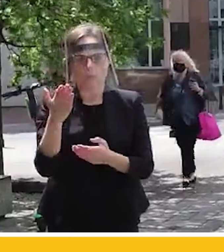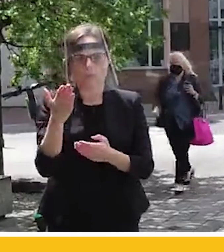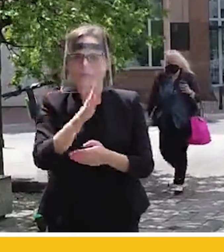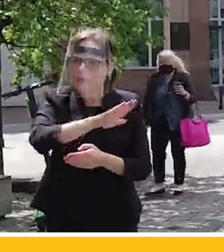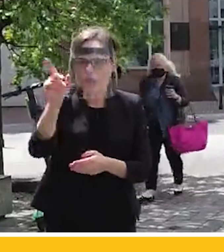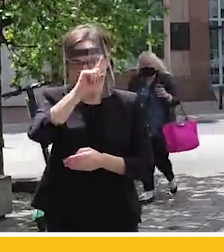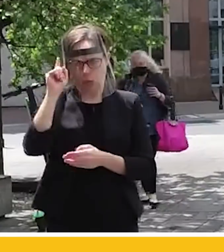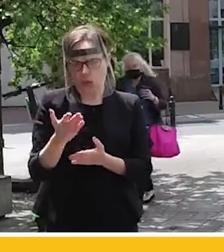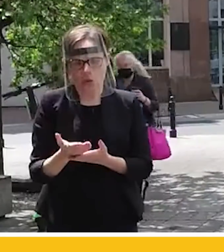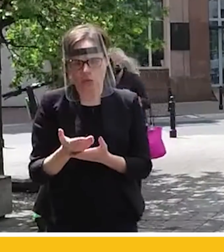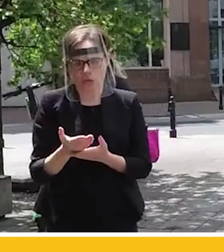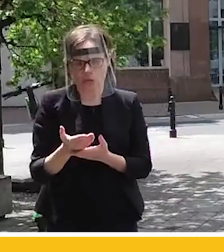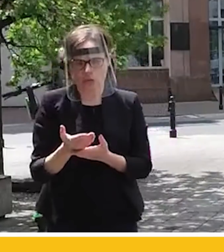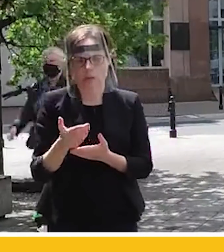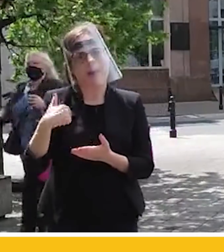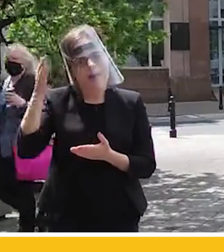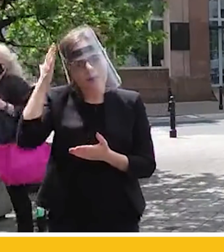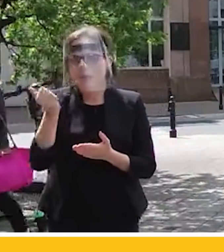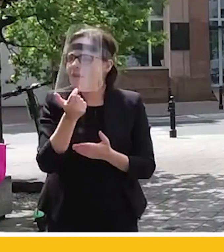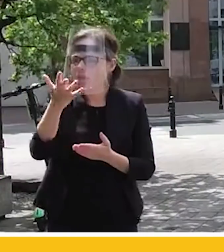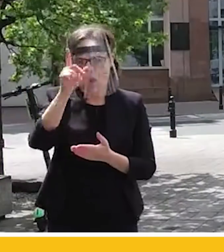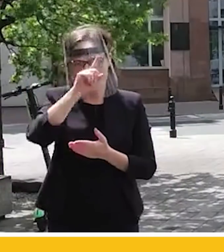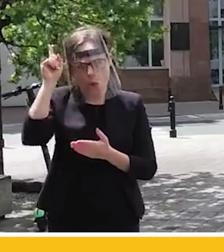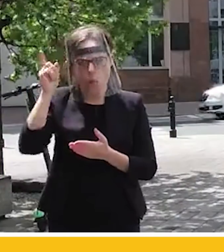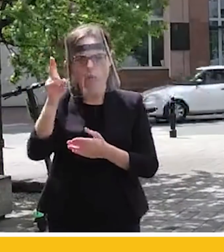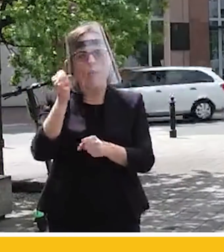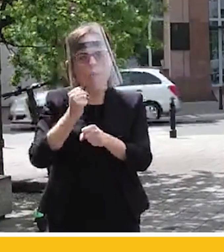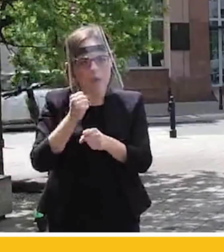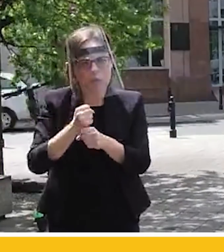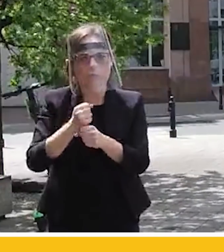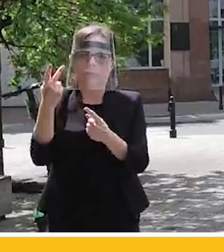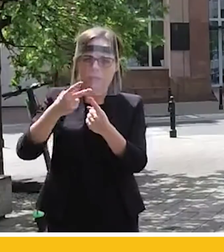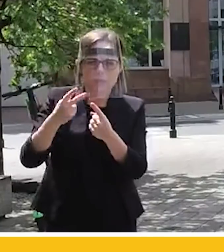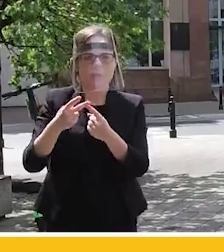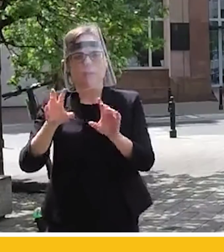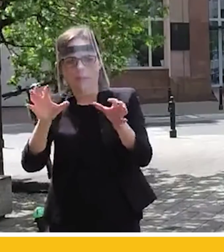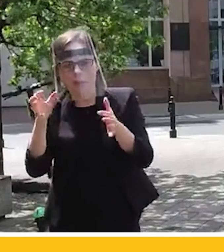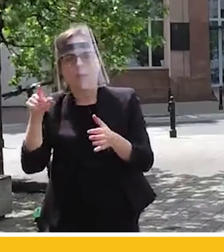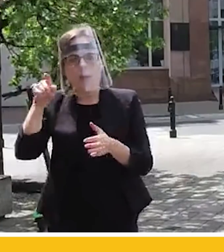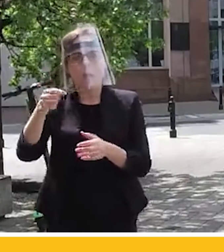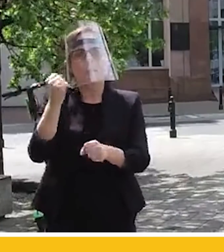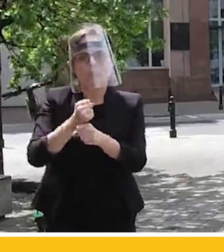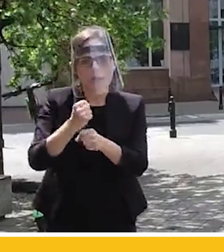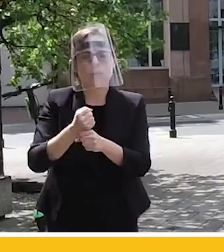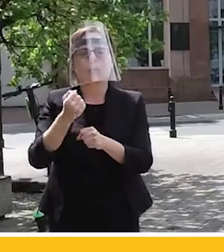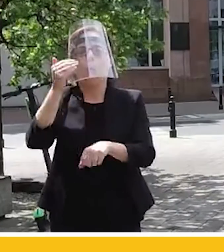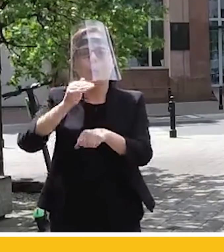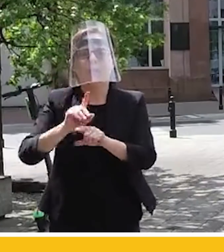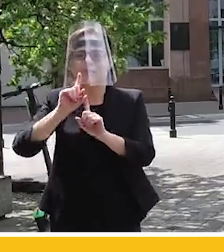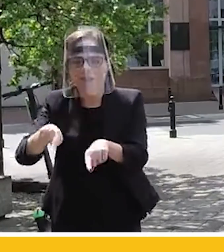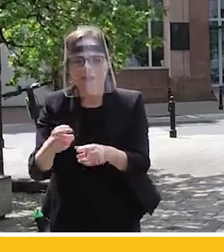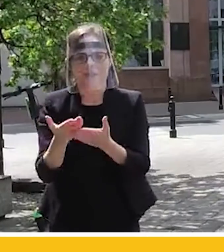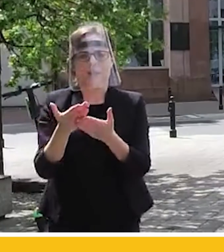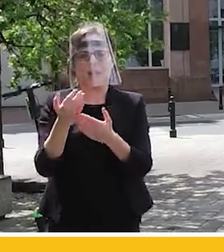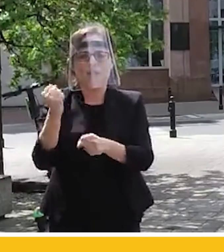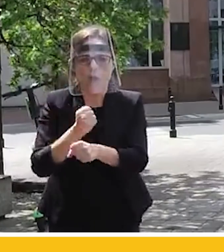wszystkich. Ja znam wielu ludzi też z mediów, którzy pracowali na umowach tzw. śmieciowych, zleceniach, dziełach. Którzy też